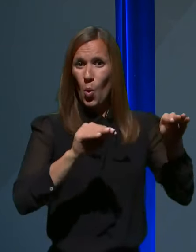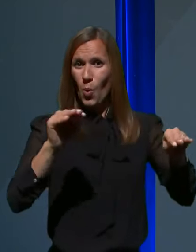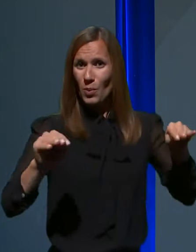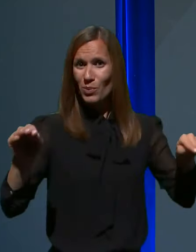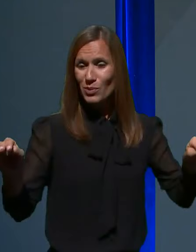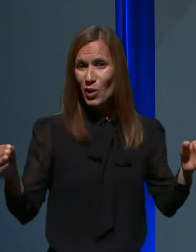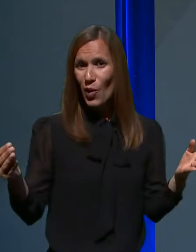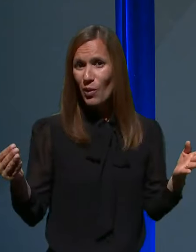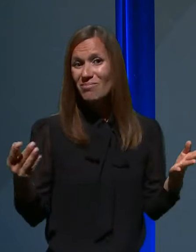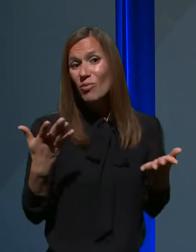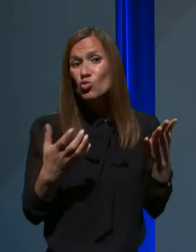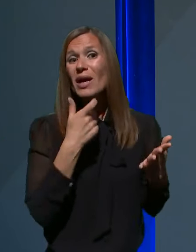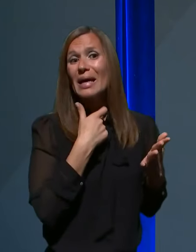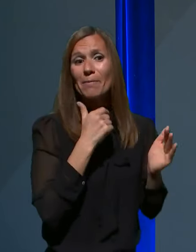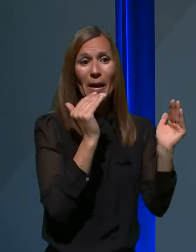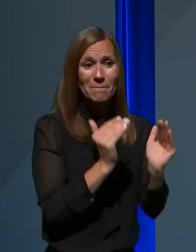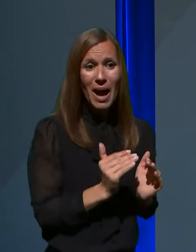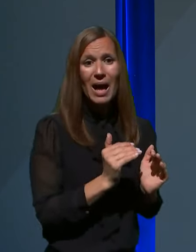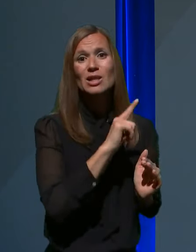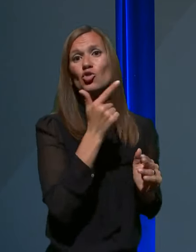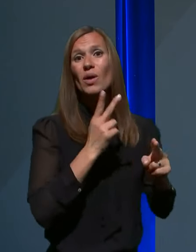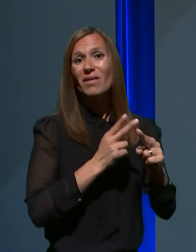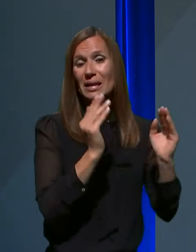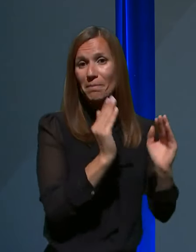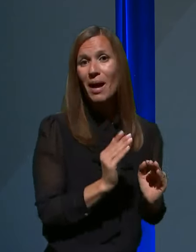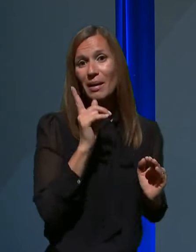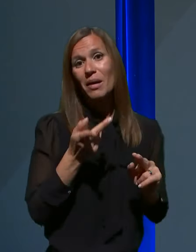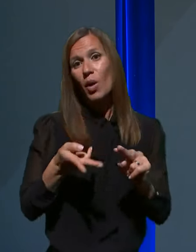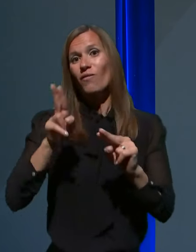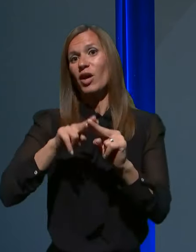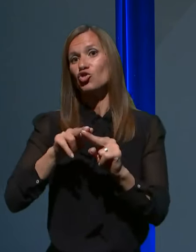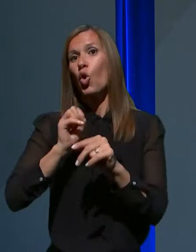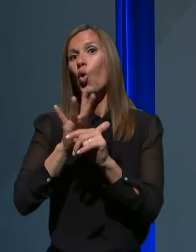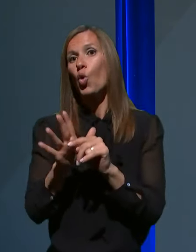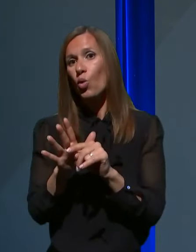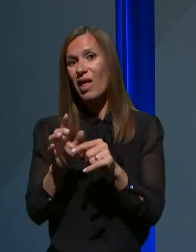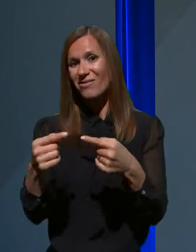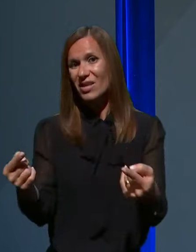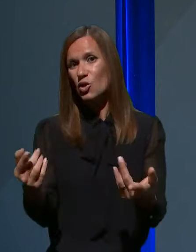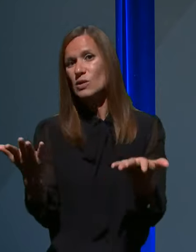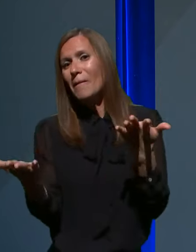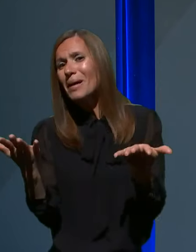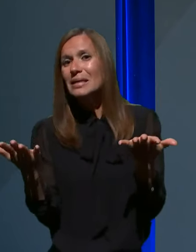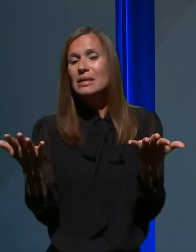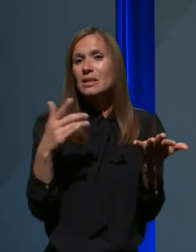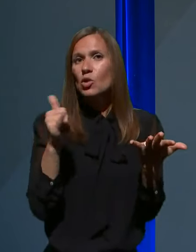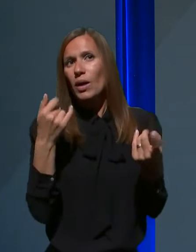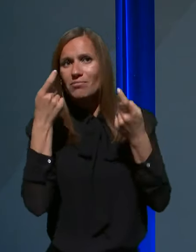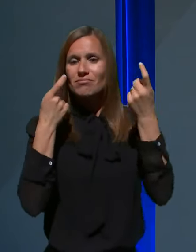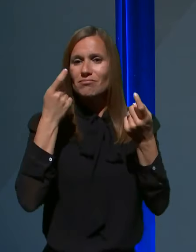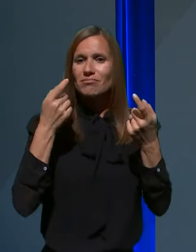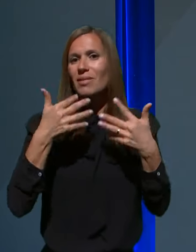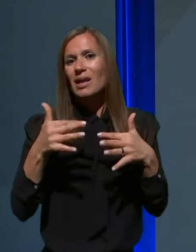na račun grip in običajnih respiratornih infektov. Ampak to je zdaj pač, dajmo reči, ena dokaj logična razlaga,